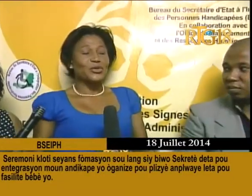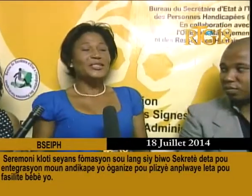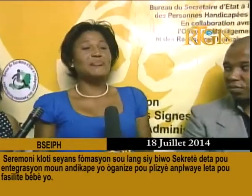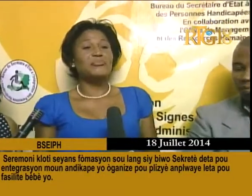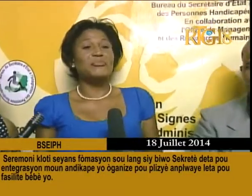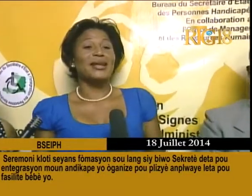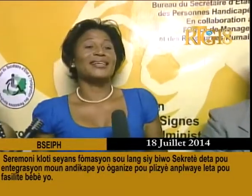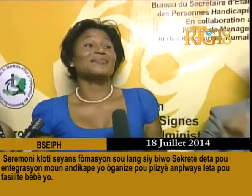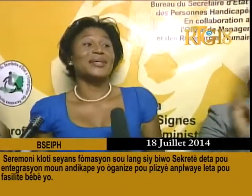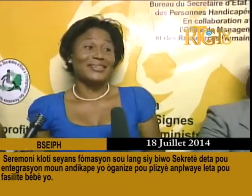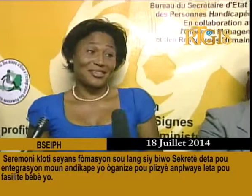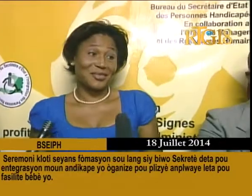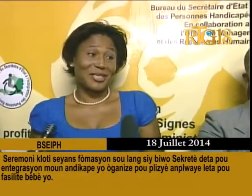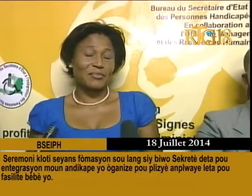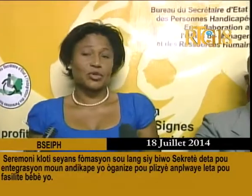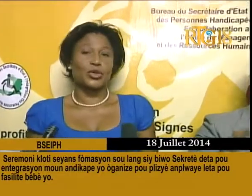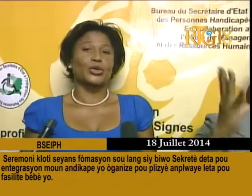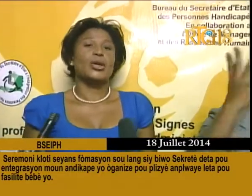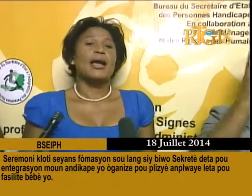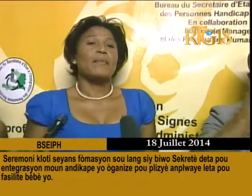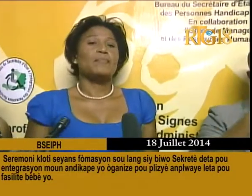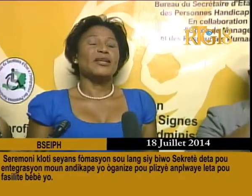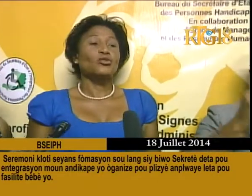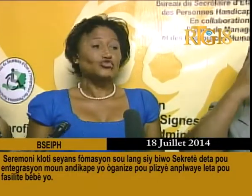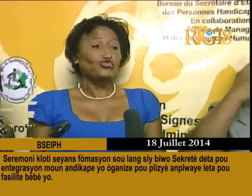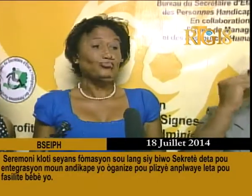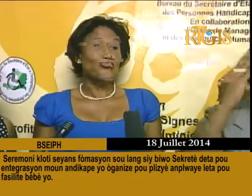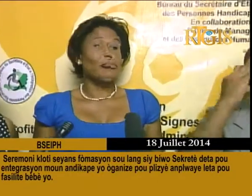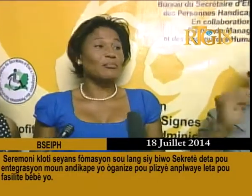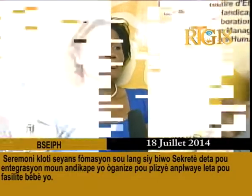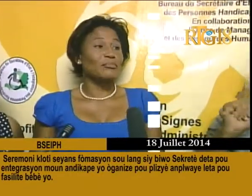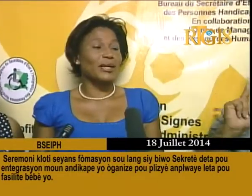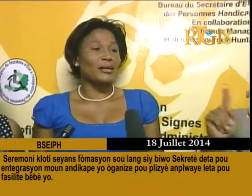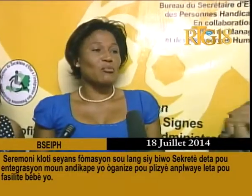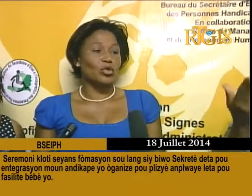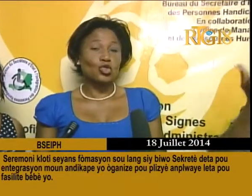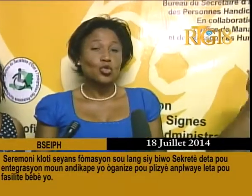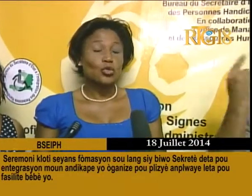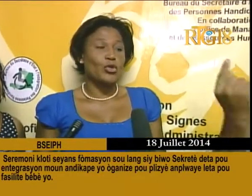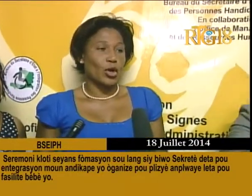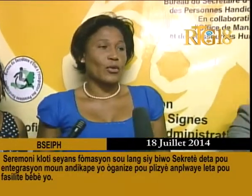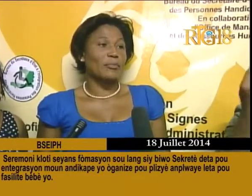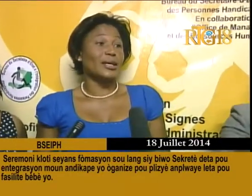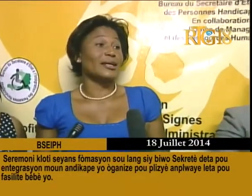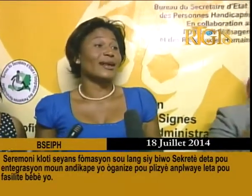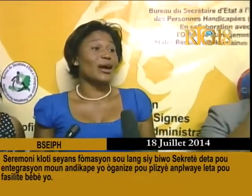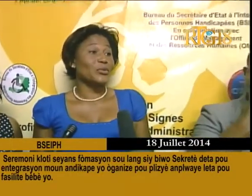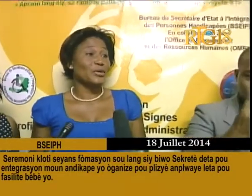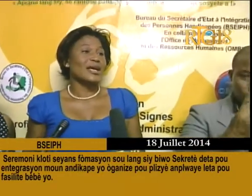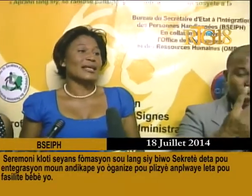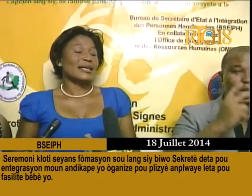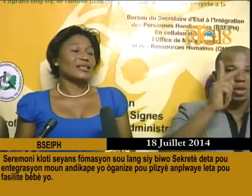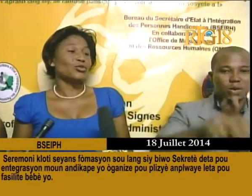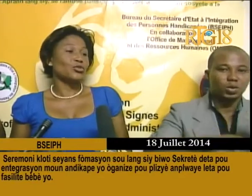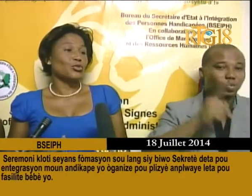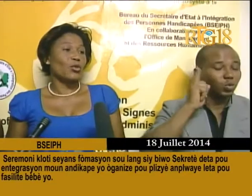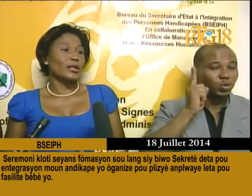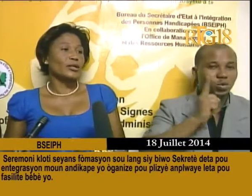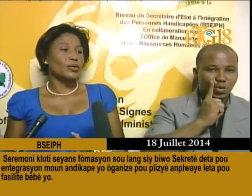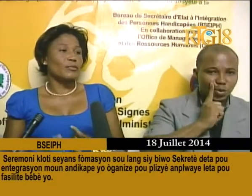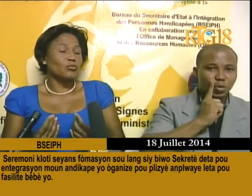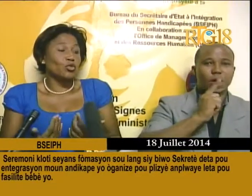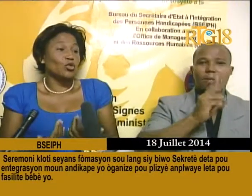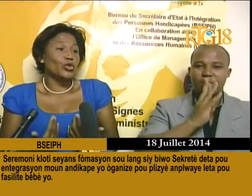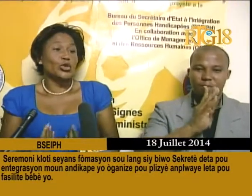yon nan pibe l'experience, swen, ke, kou konne, e, sou, miye, wapole, dan la, wye, sa te toujou